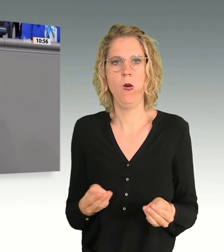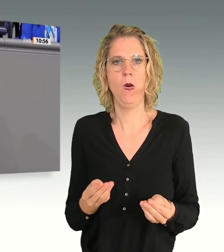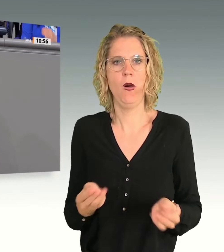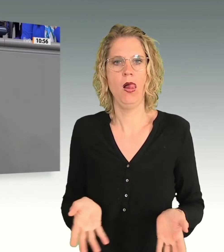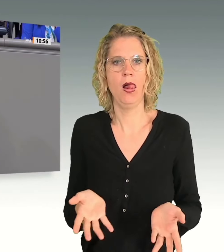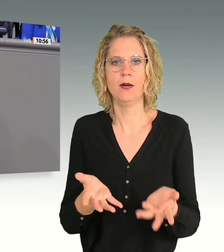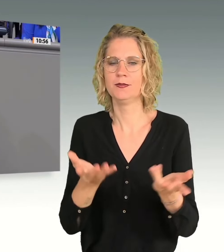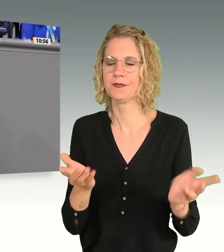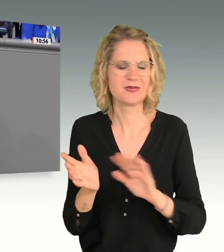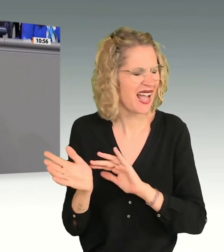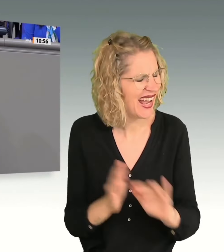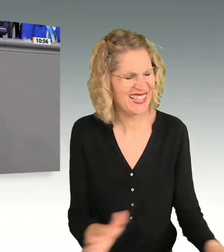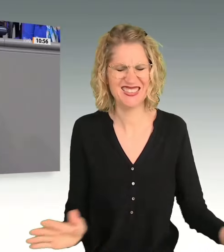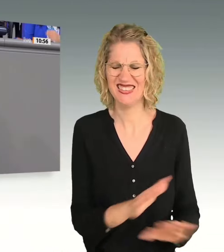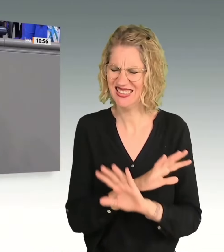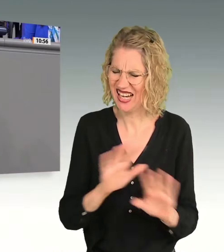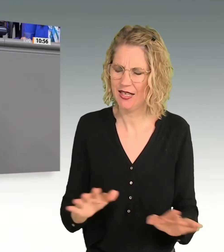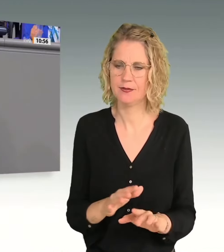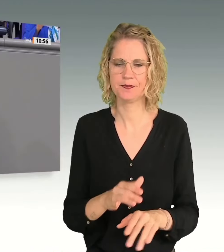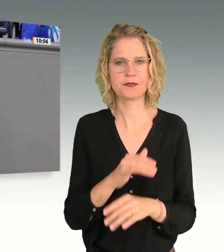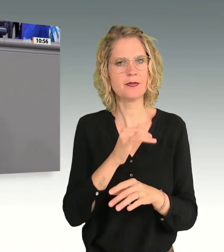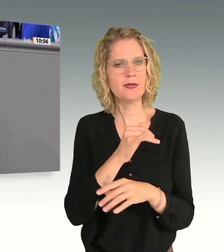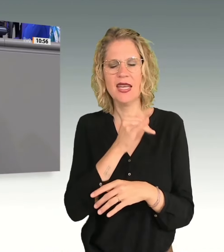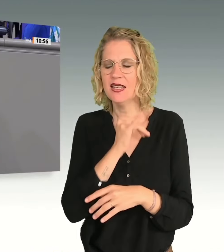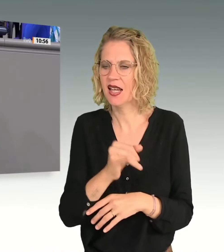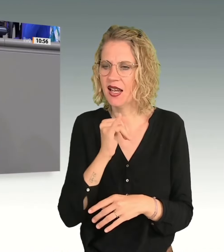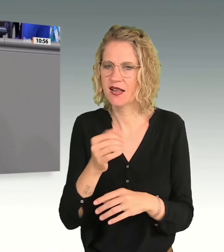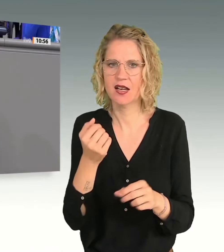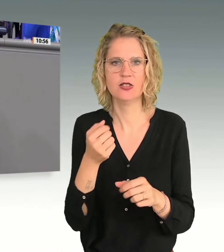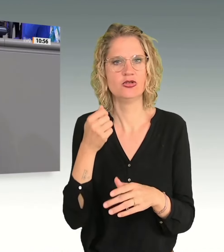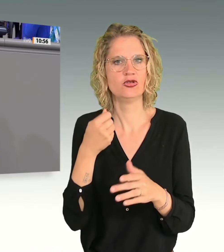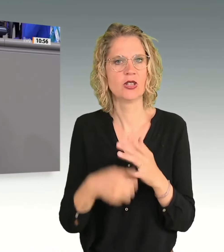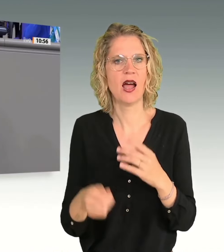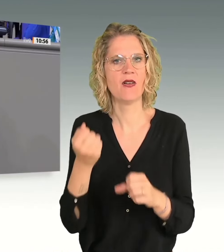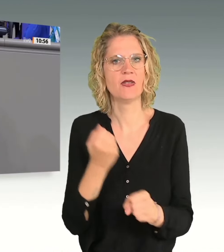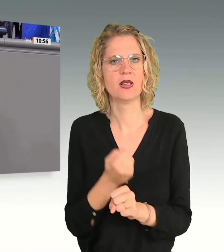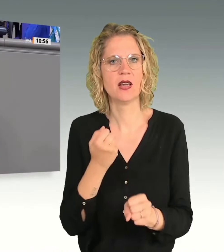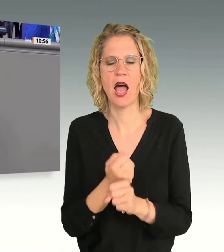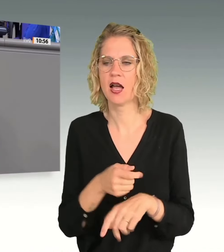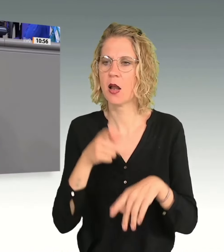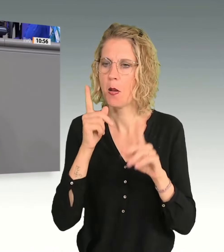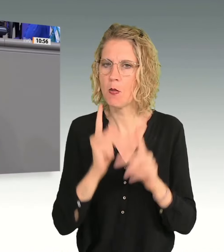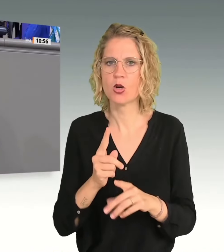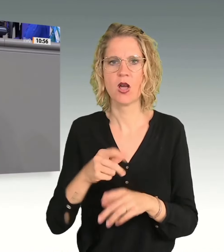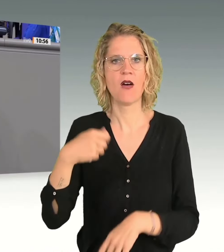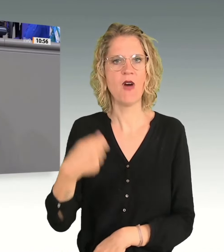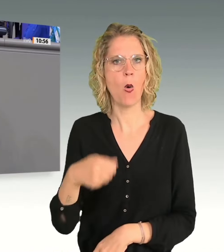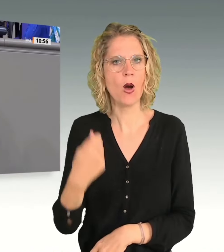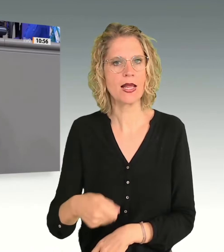Straftat, die begangen wird, gehört verurteilt. Keine Frage.